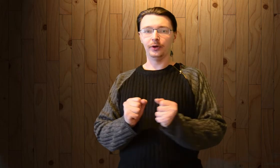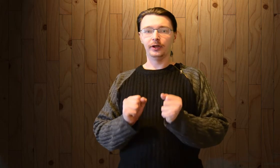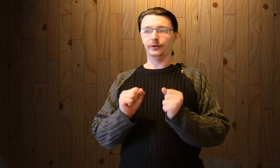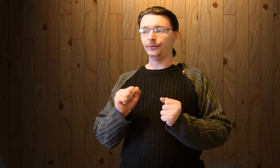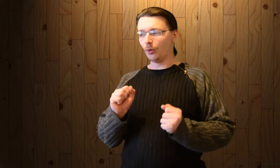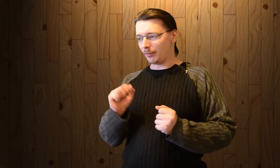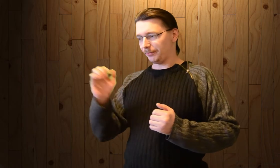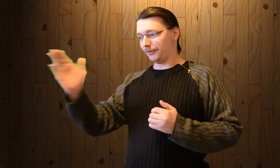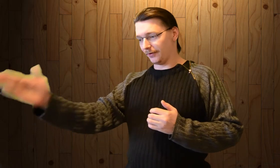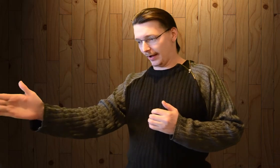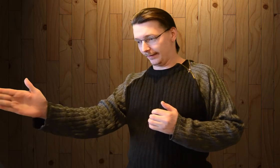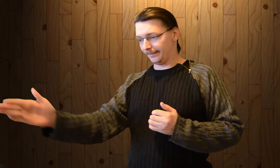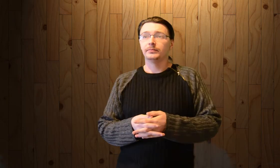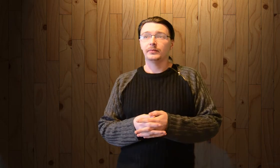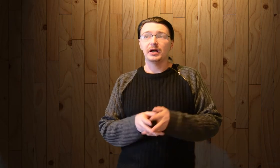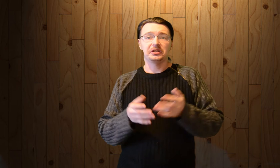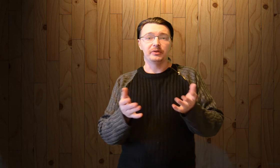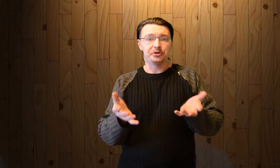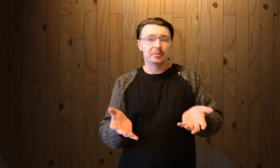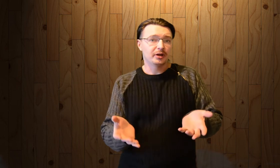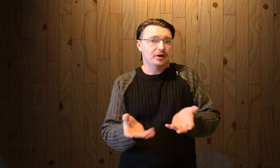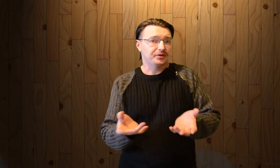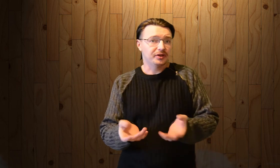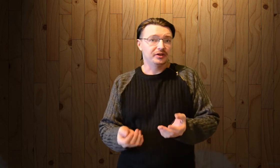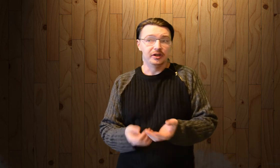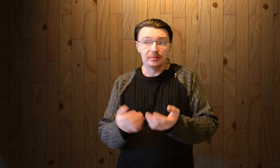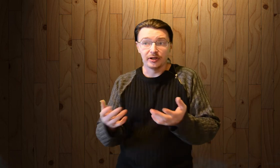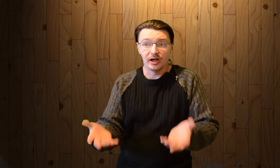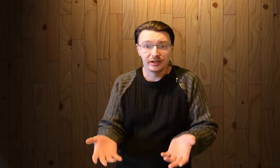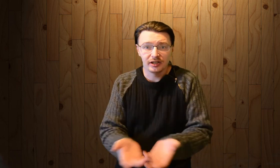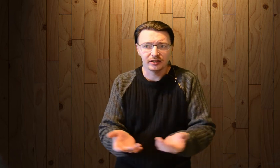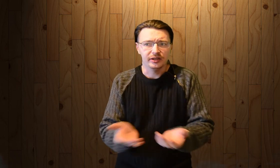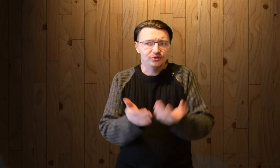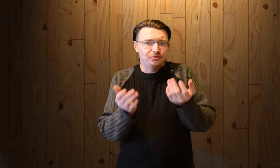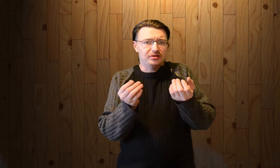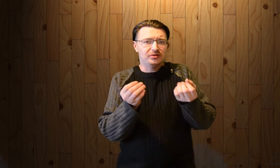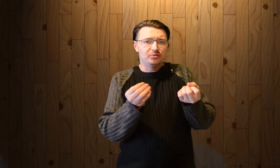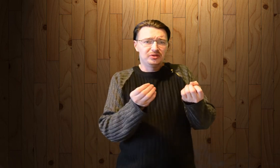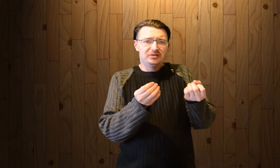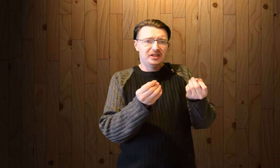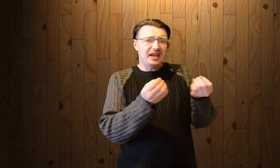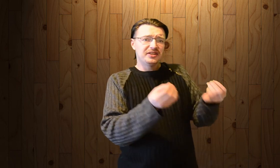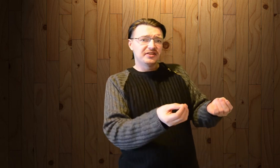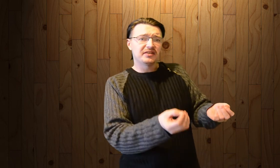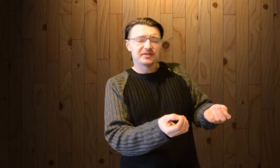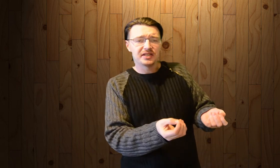Домом 2. Как они вообще помогают стране или помогали как-то? Я единственный этого не